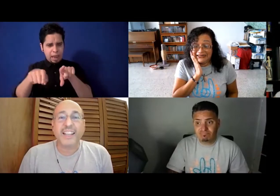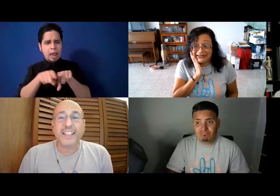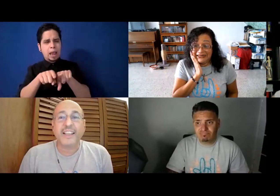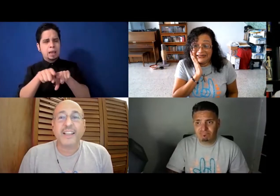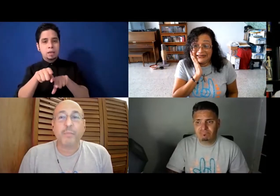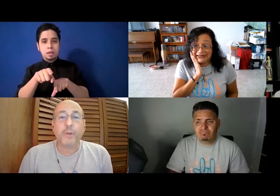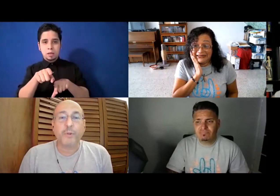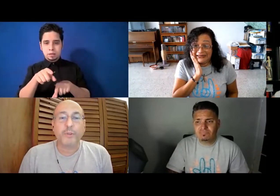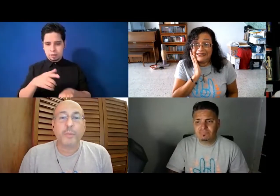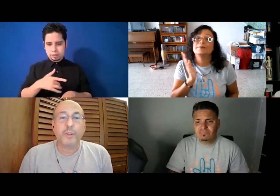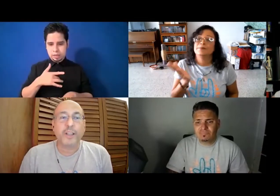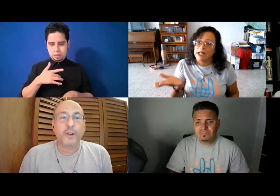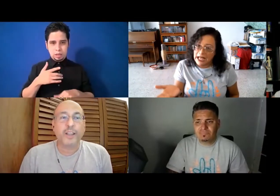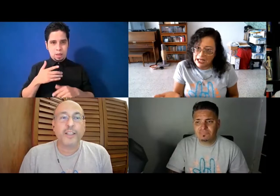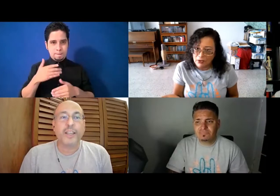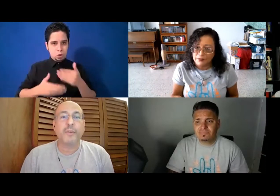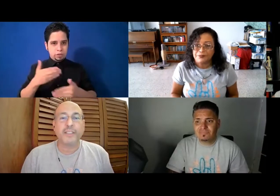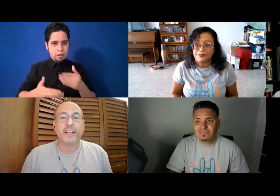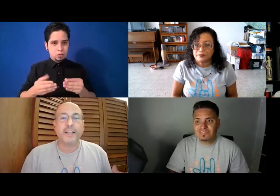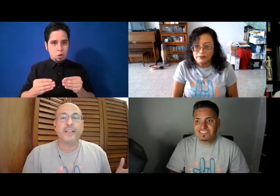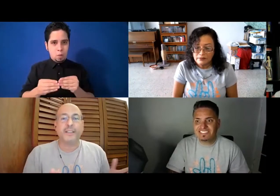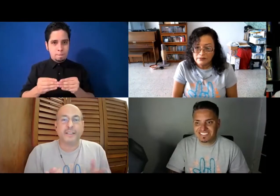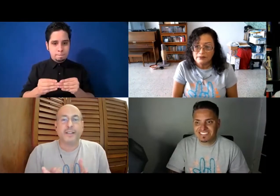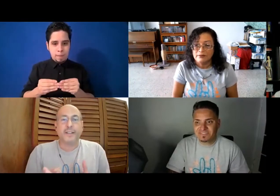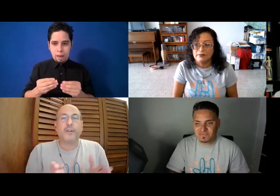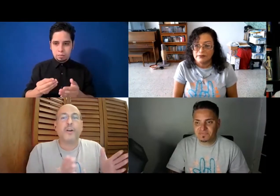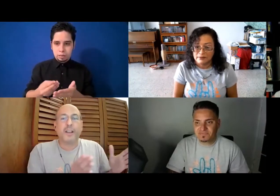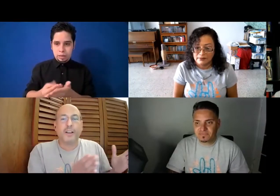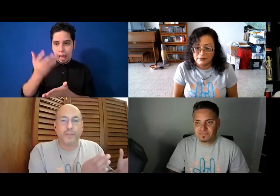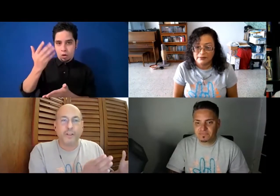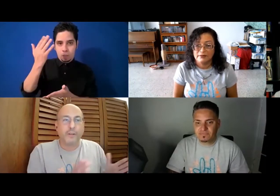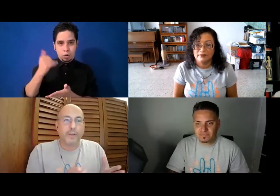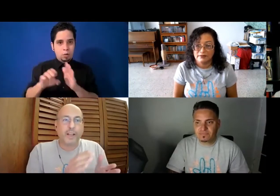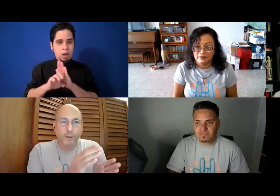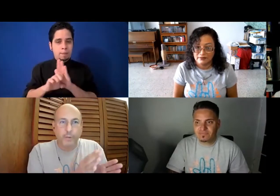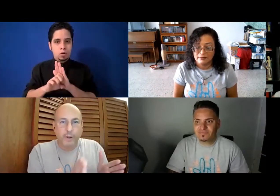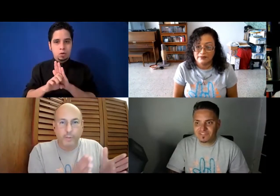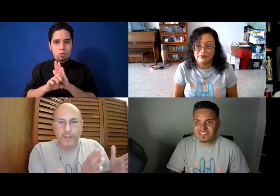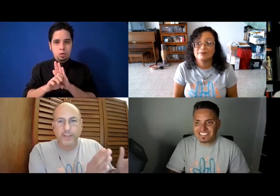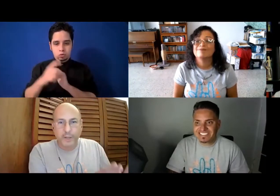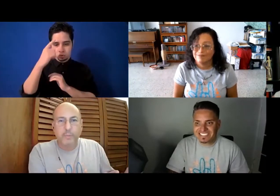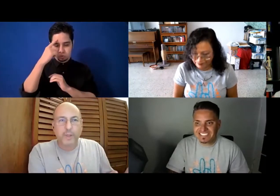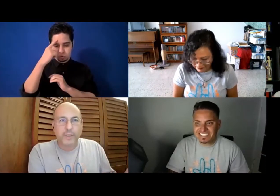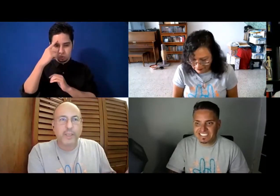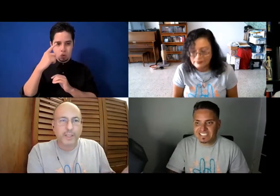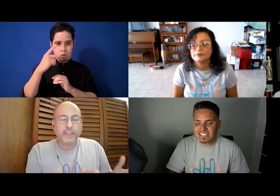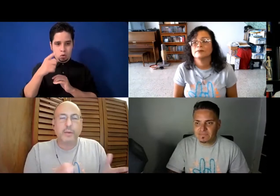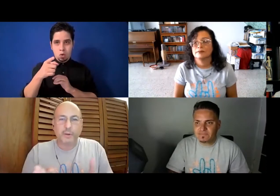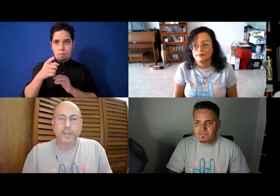encarece el producto porque lo que te iba a salir con el, de verdad, lo que va a cobrar esta compañía que te lleva a los